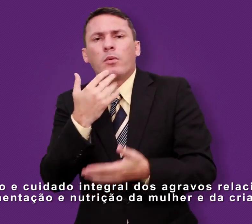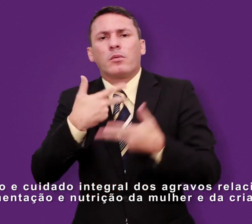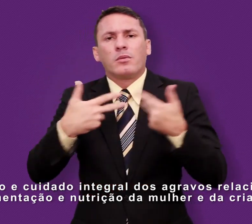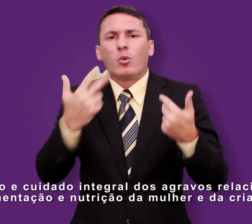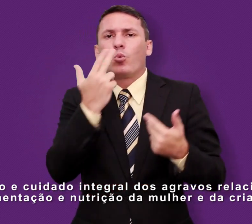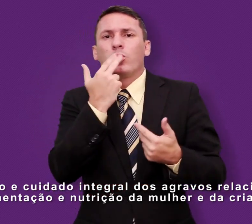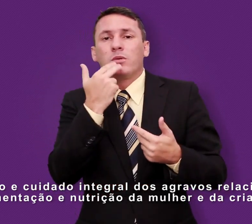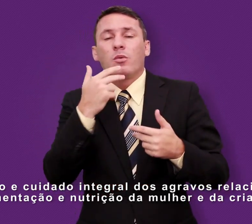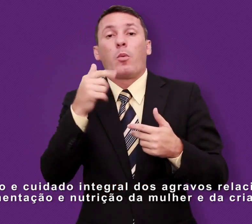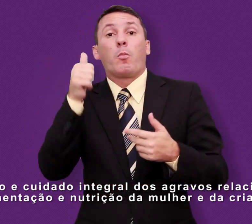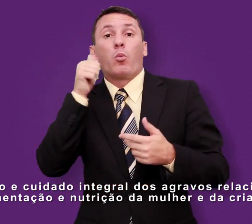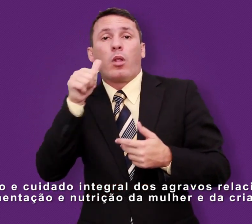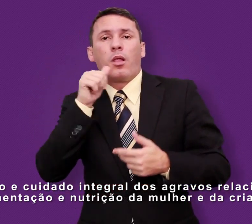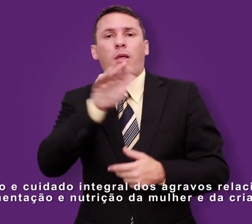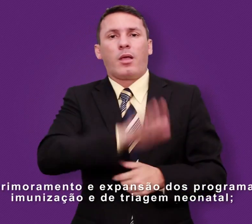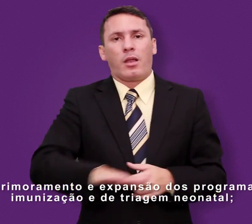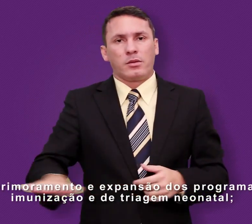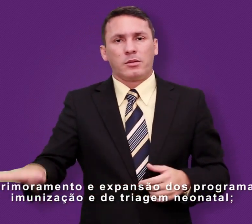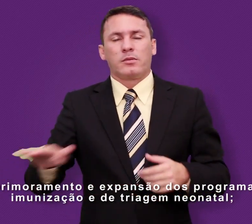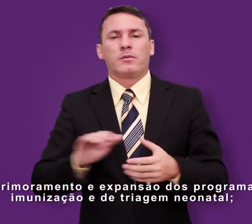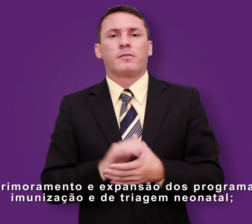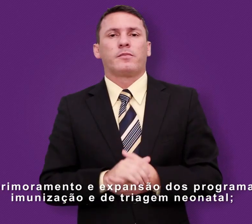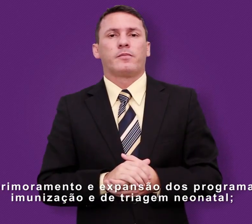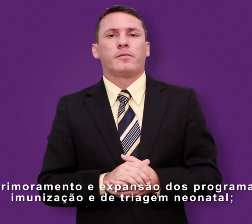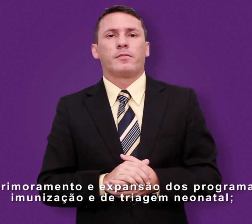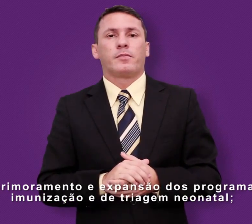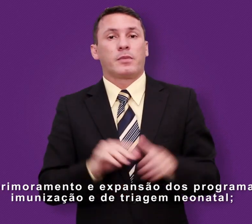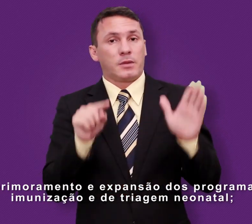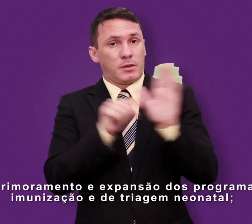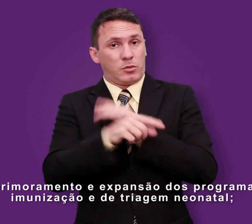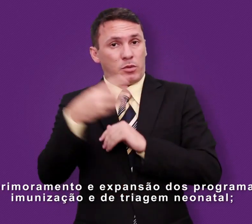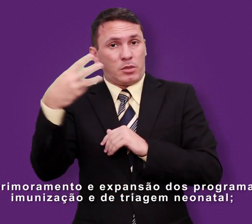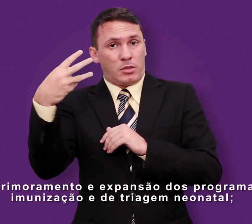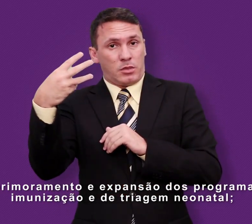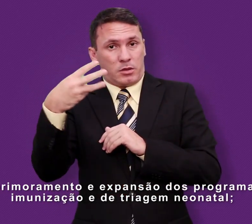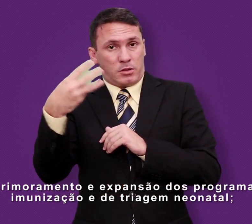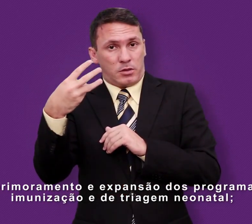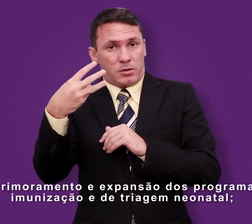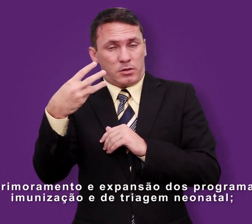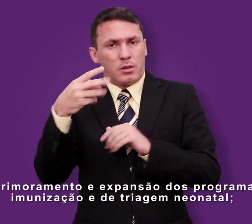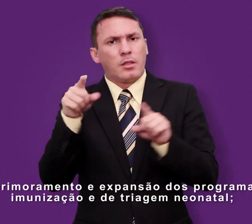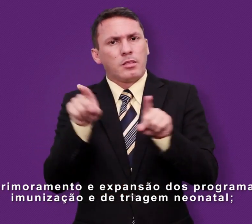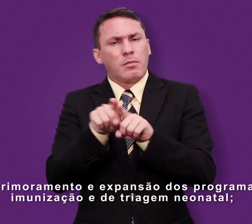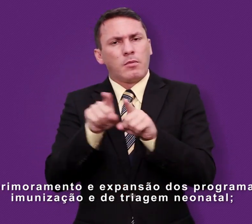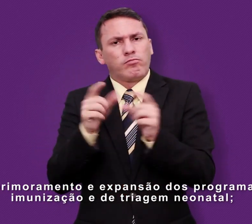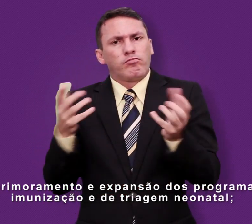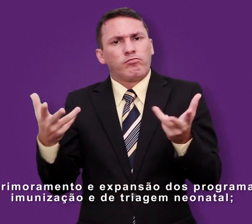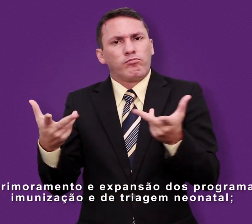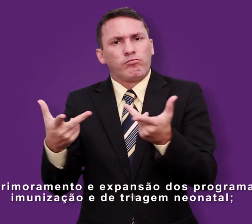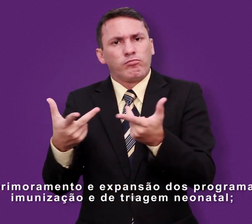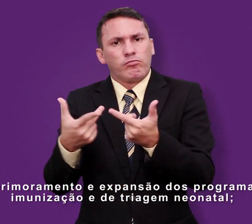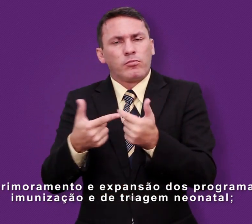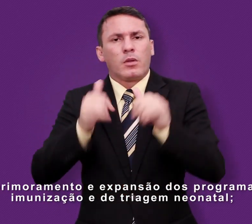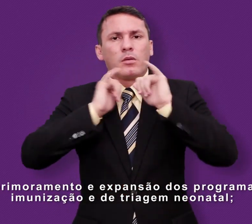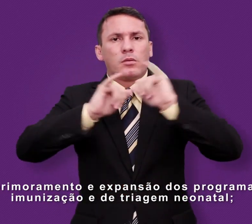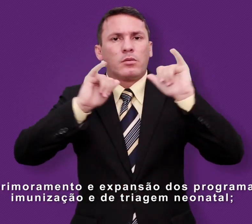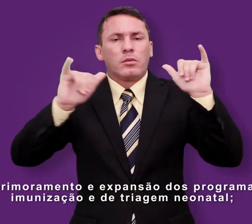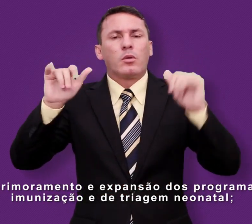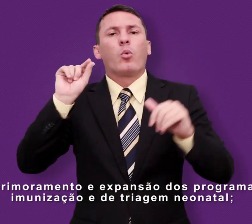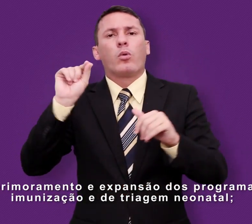e da criança. Inciso 3. Aprimoramento e expansão dos programas de imunização e